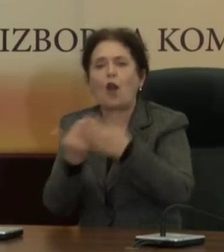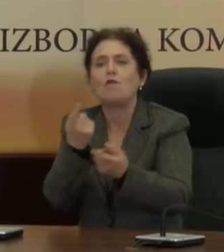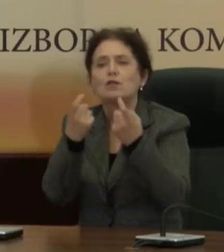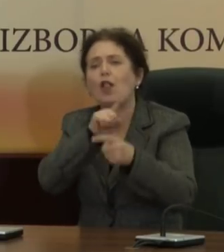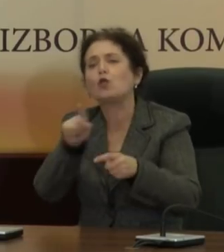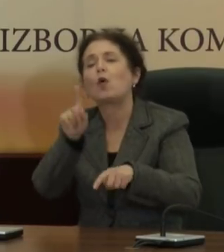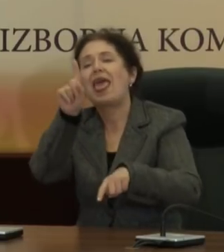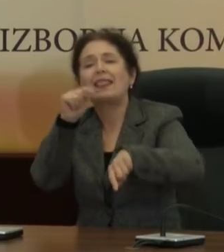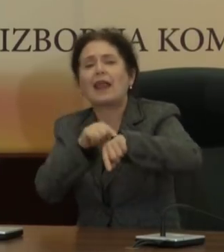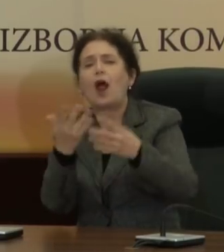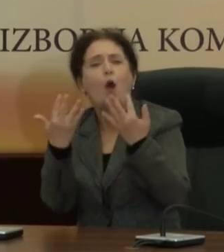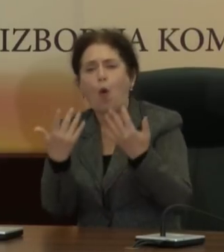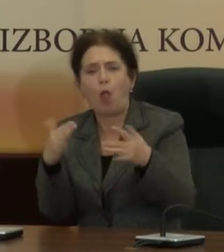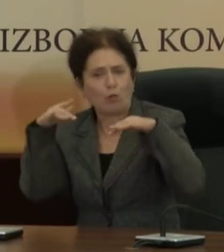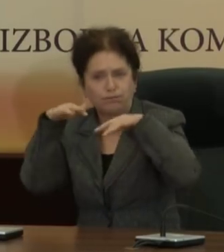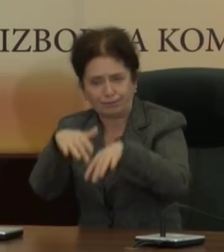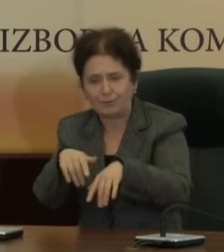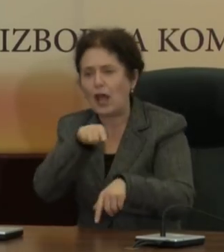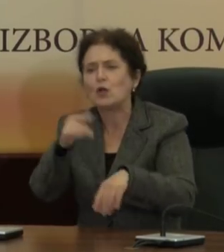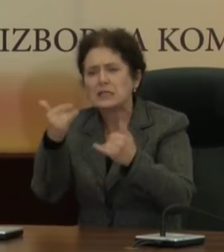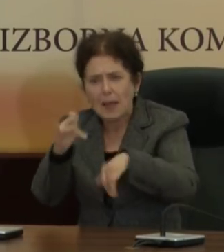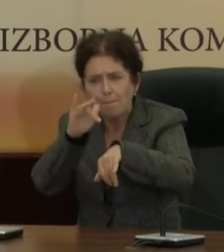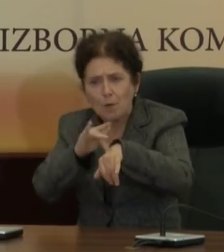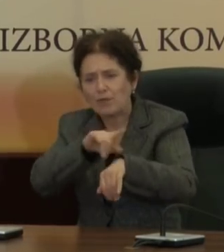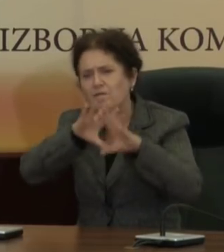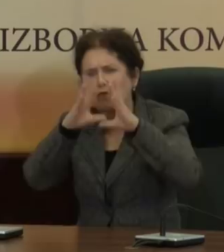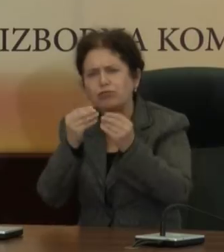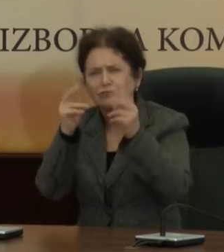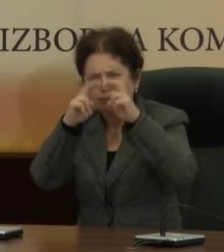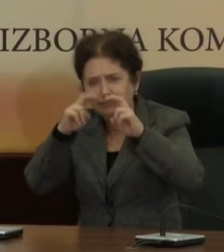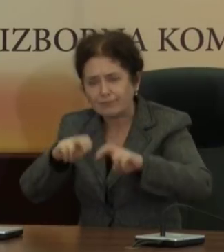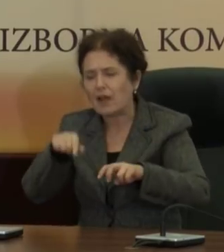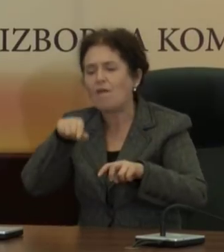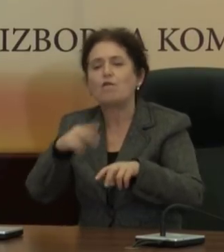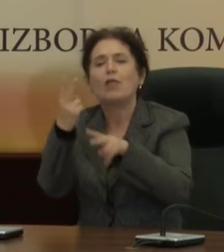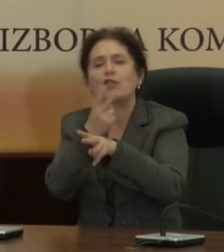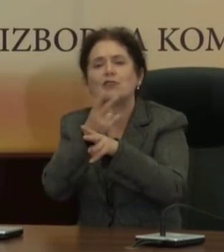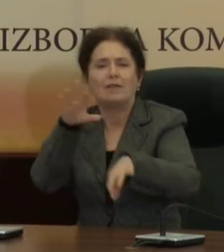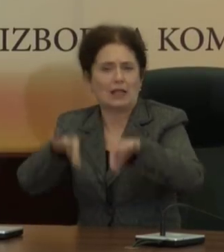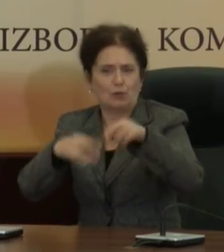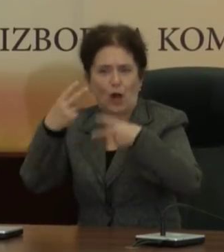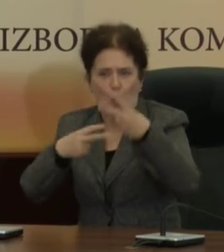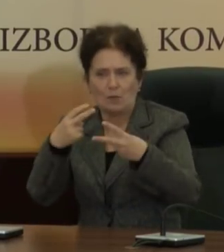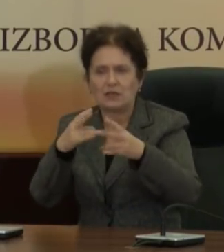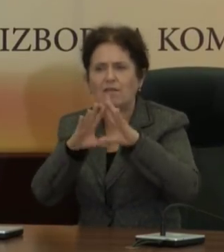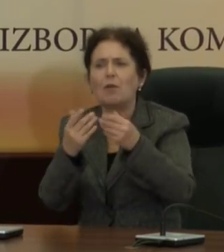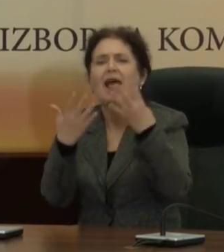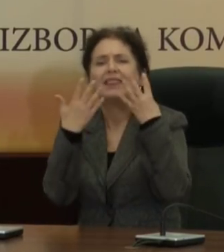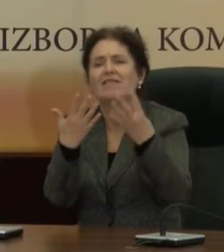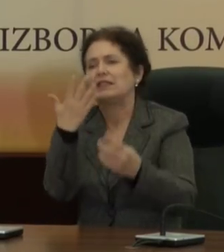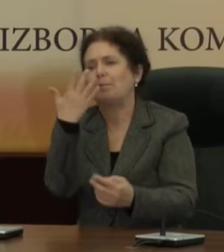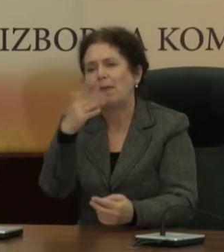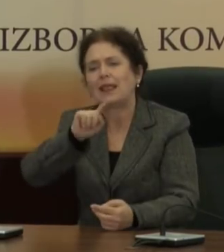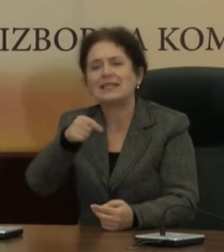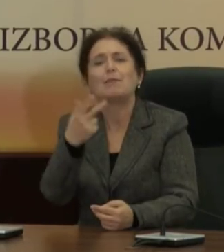до 13.00 часот. До овој момент обработени се овде во Државната изборна комисија 95